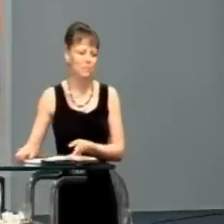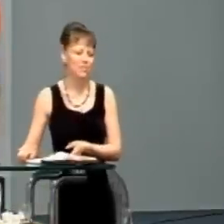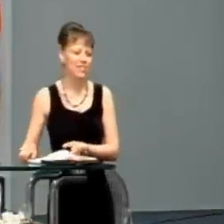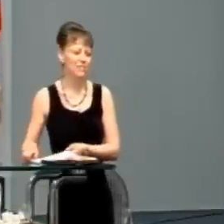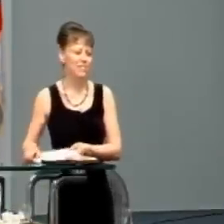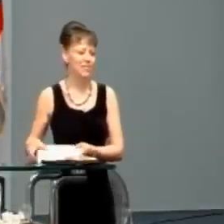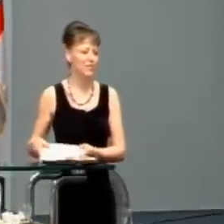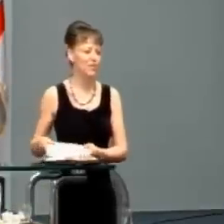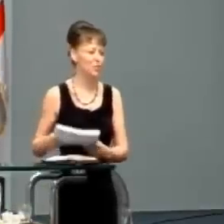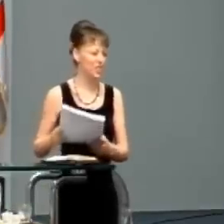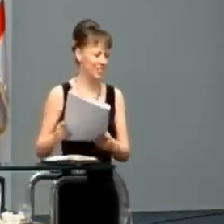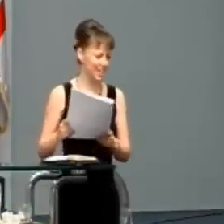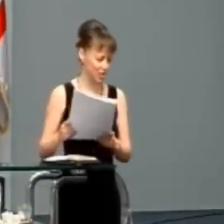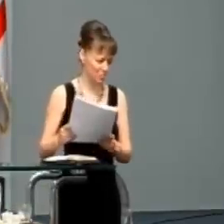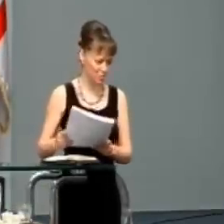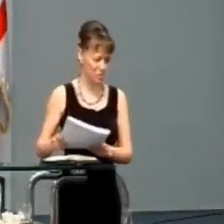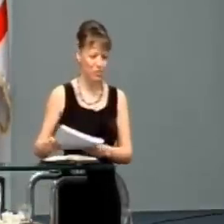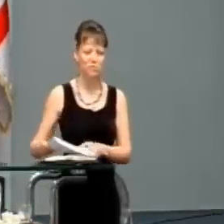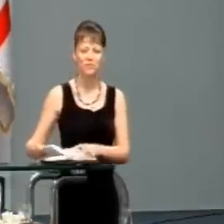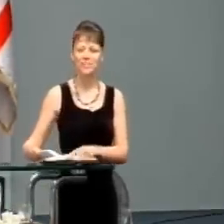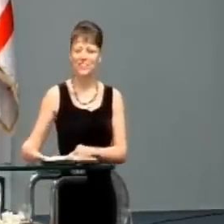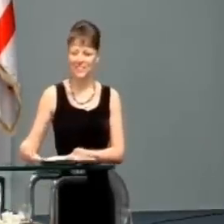Poďme nás späť k manuálu.